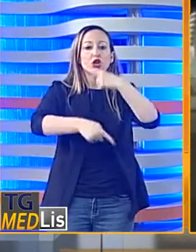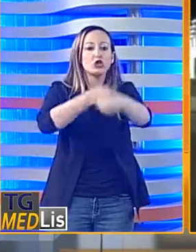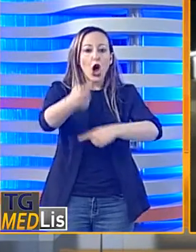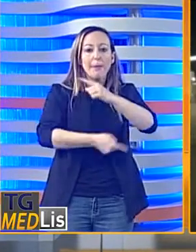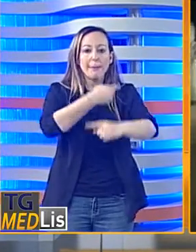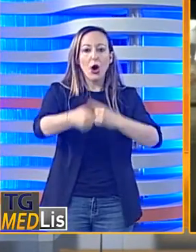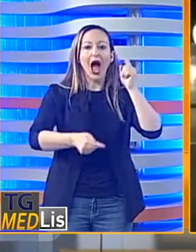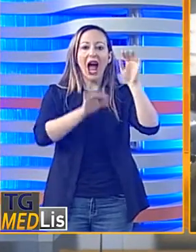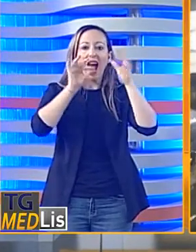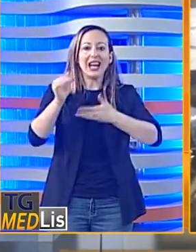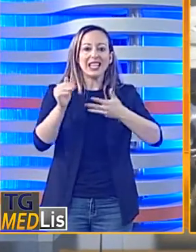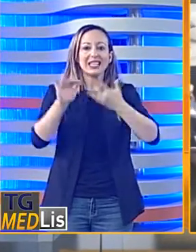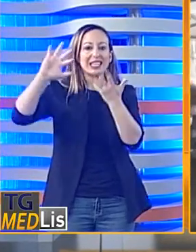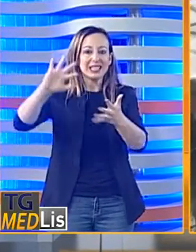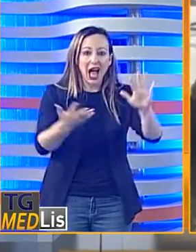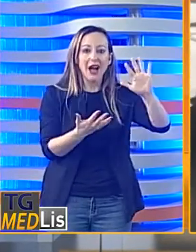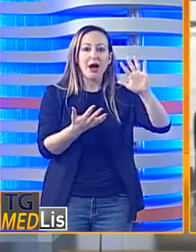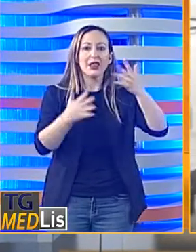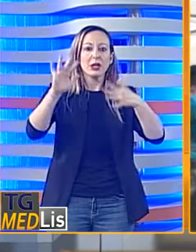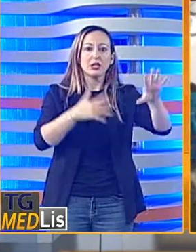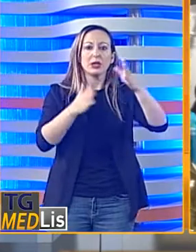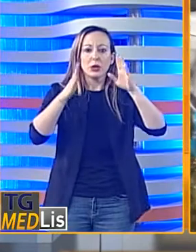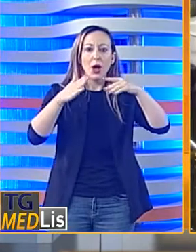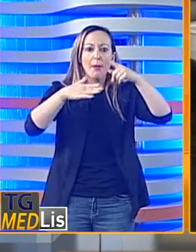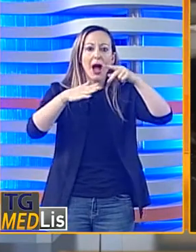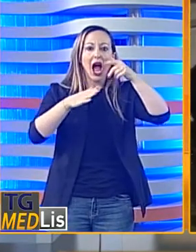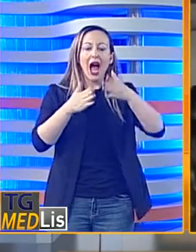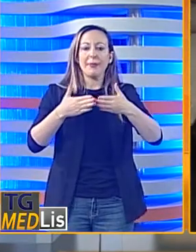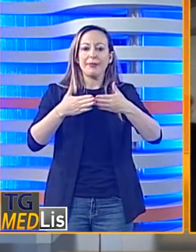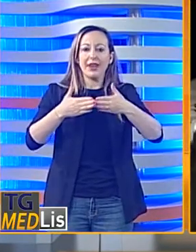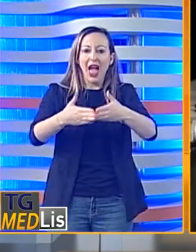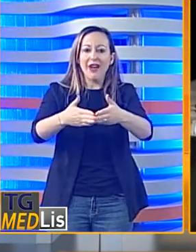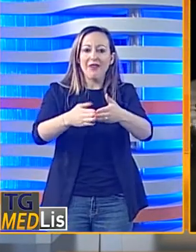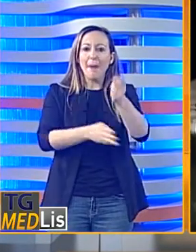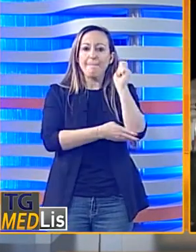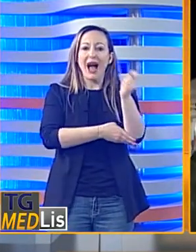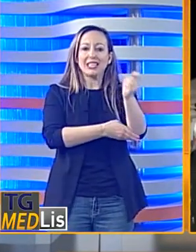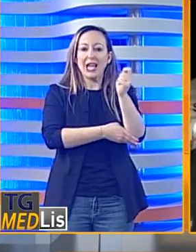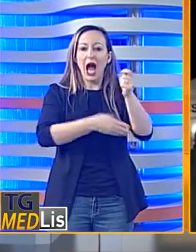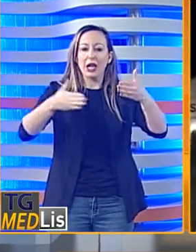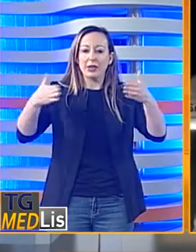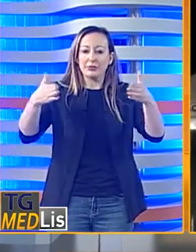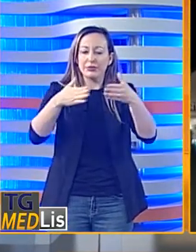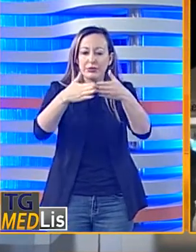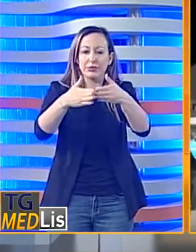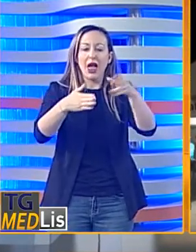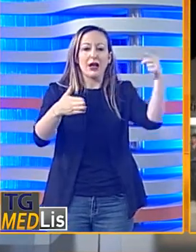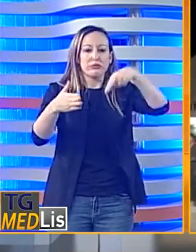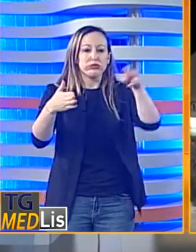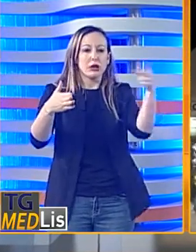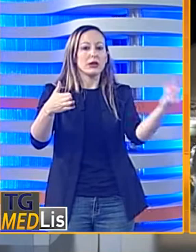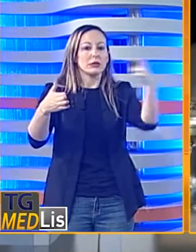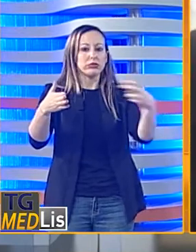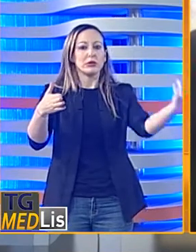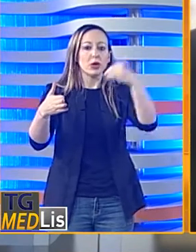ieri da un moto peschereccio. Sarebbero intanto circa 200 i migranti morti negli ultimi